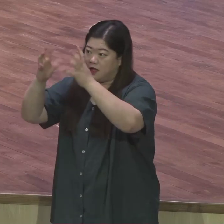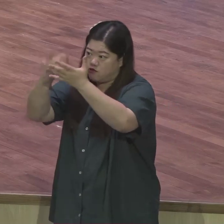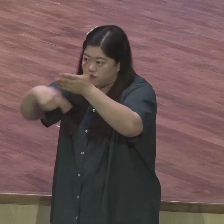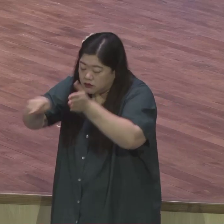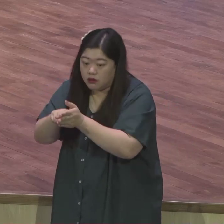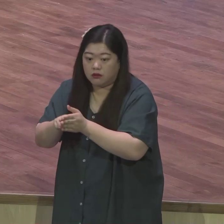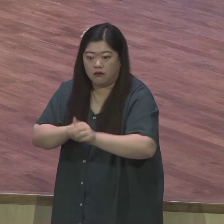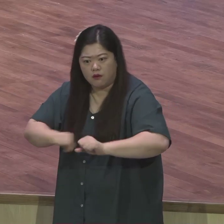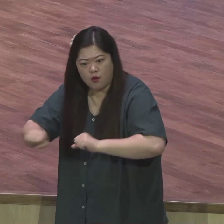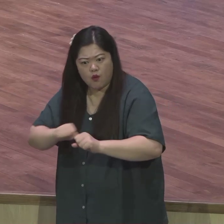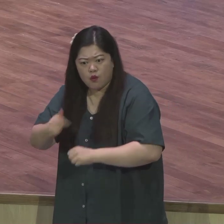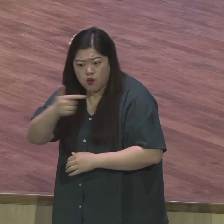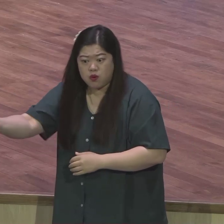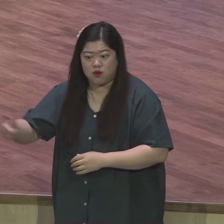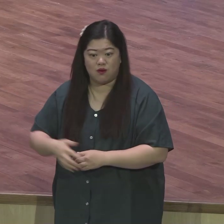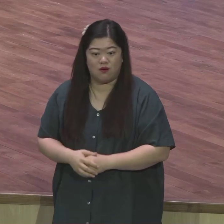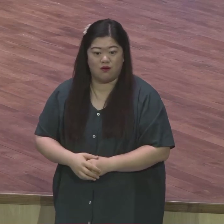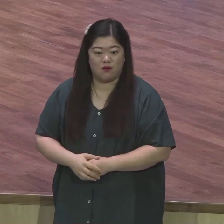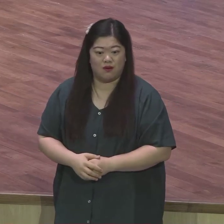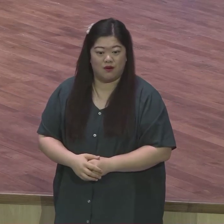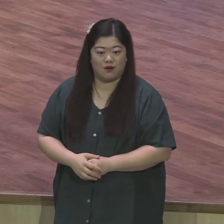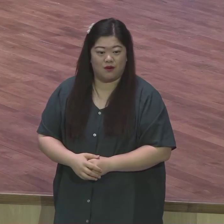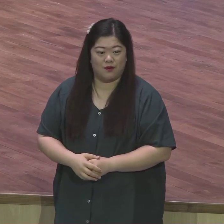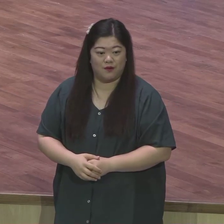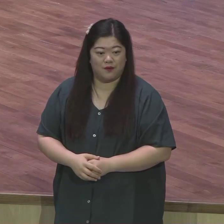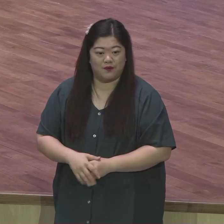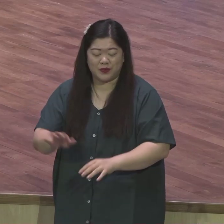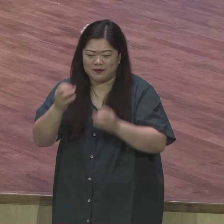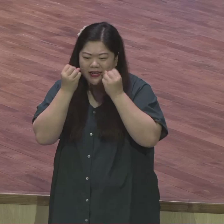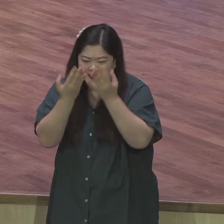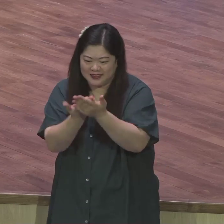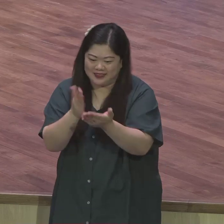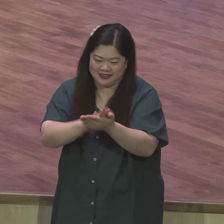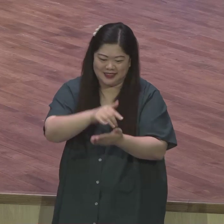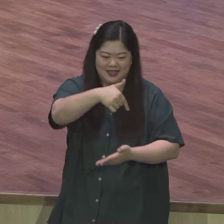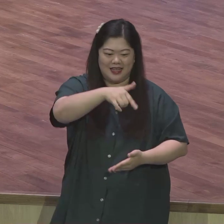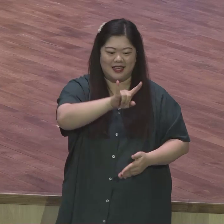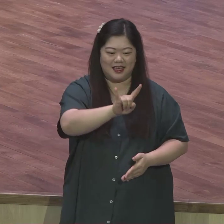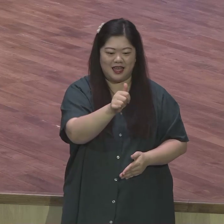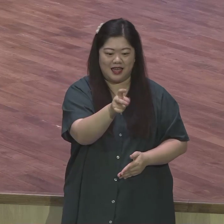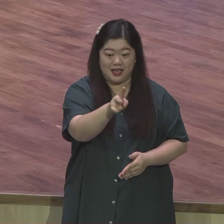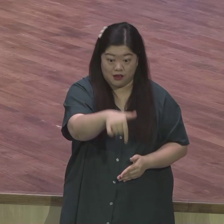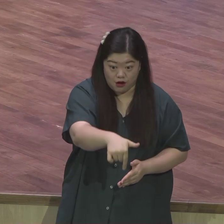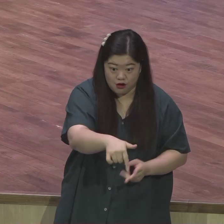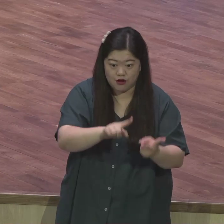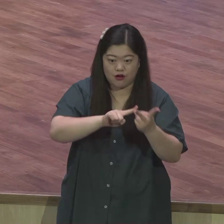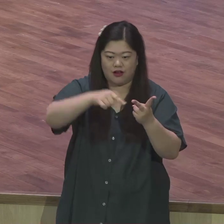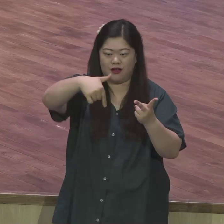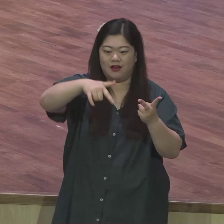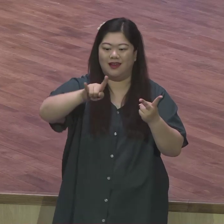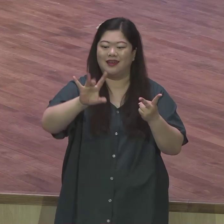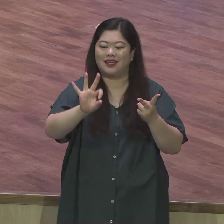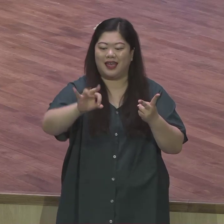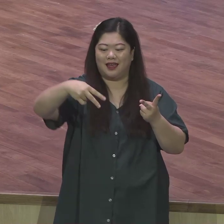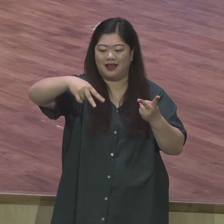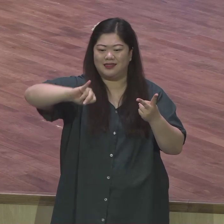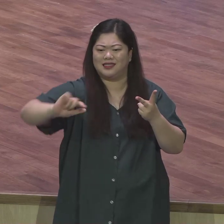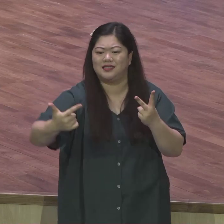하나님께서 여러분을 개혁 갱신 개혁하시고 계속 이런 어마어마한 이런 주제를 주워가지고 여러분을 다루셔서